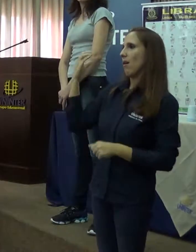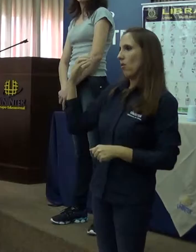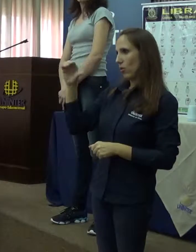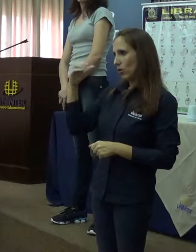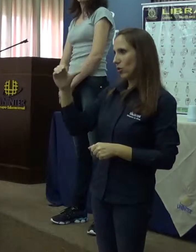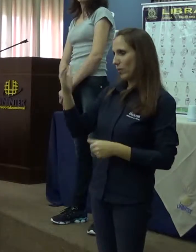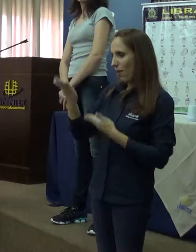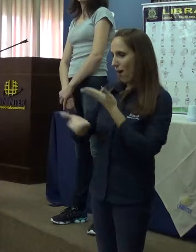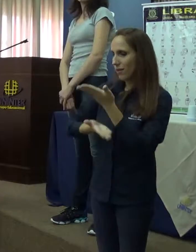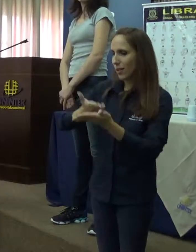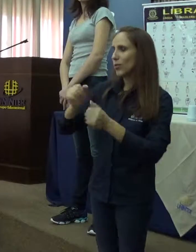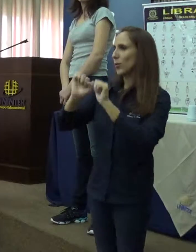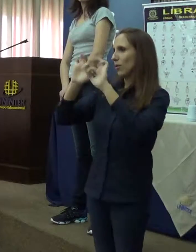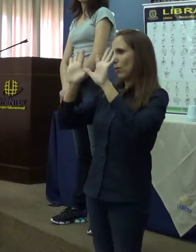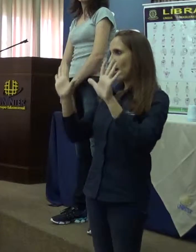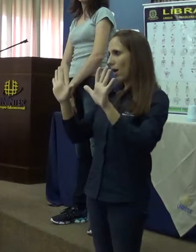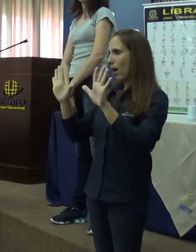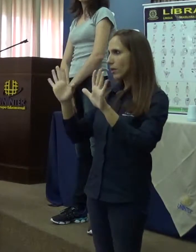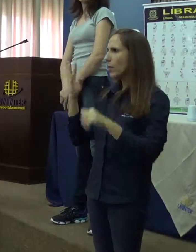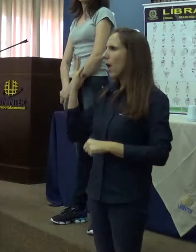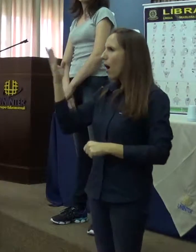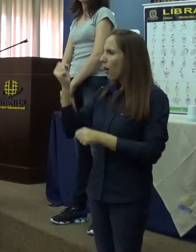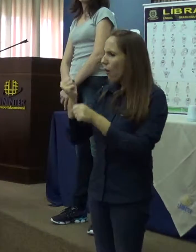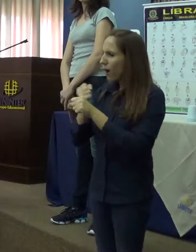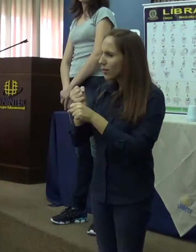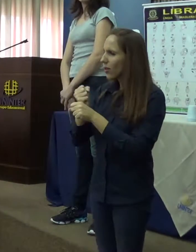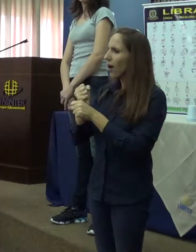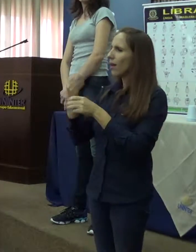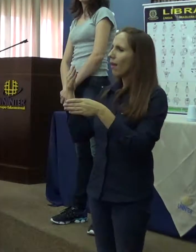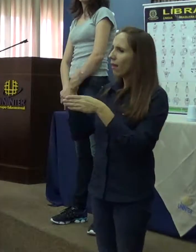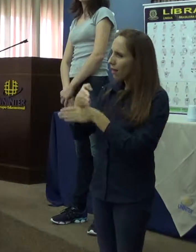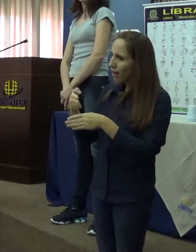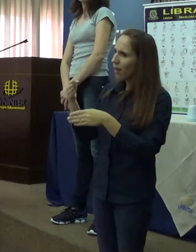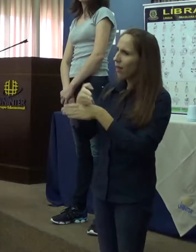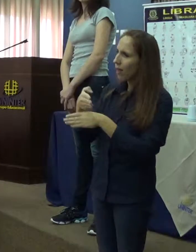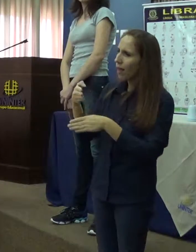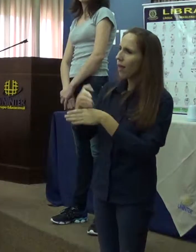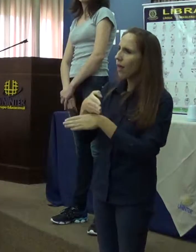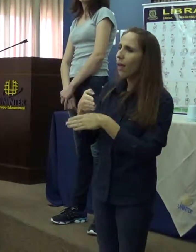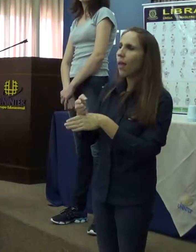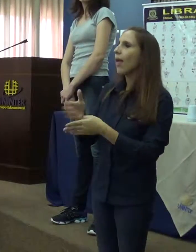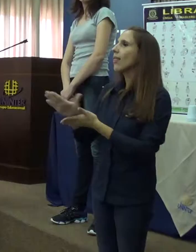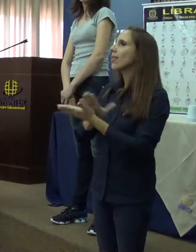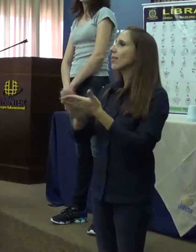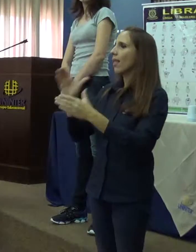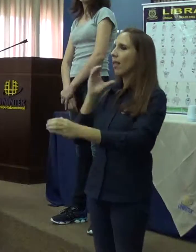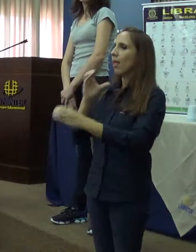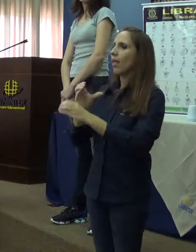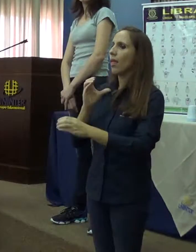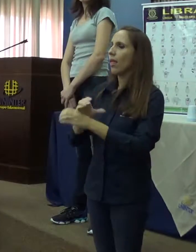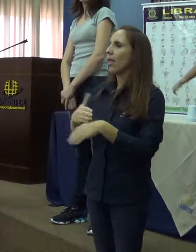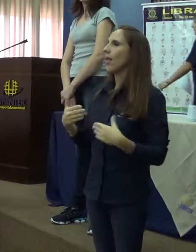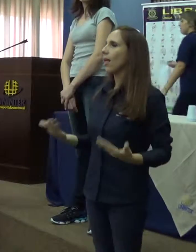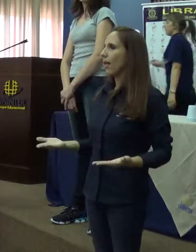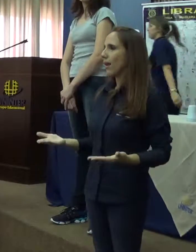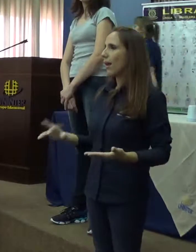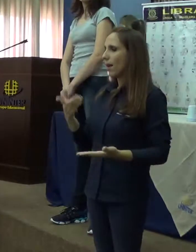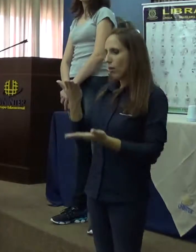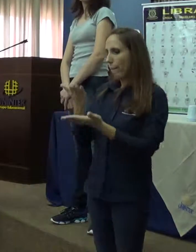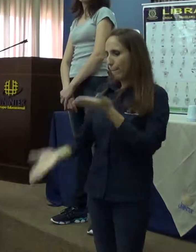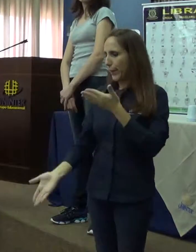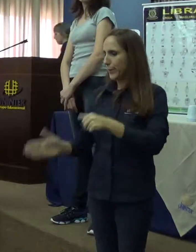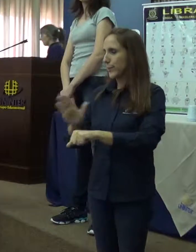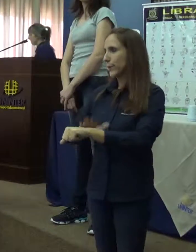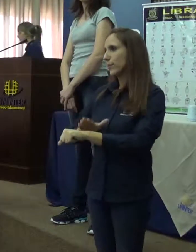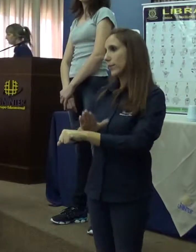Porque quatro anos ela vindo para a Curitiba, sem comunicação, ela simplesmente estava perdendo seu tempo. E agora eu acredito que daqui para frente o atendimento